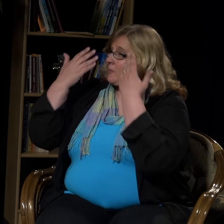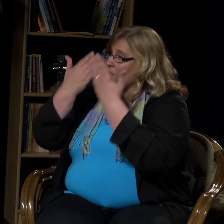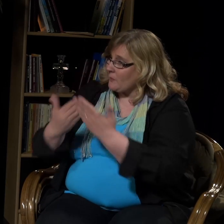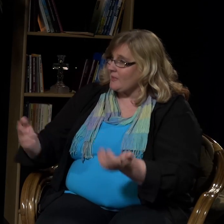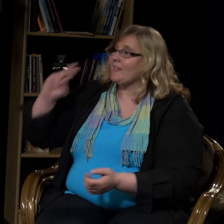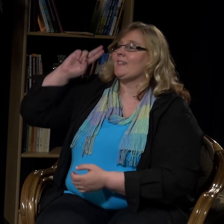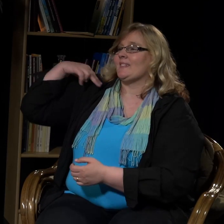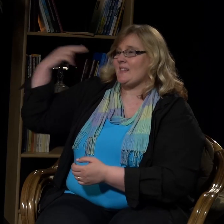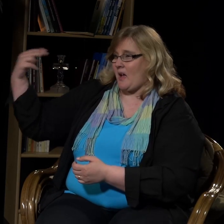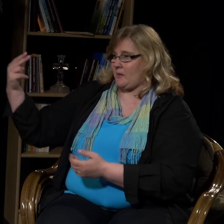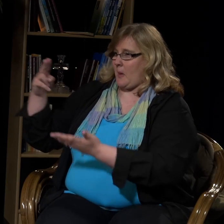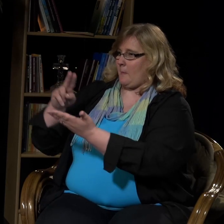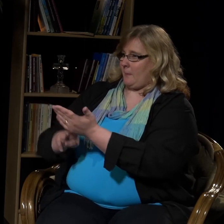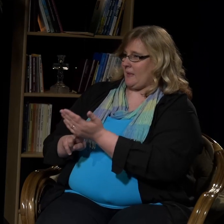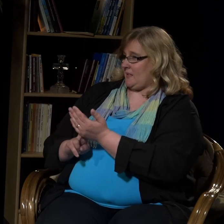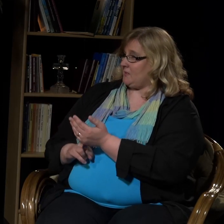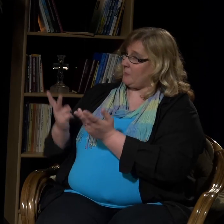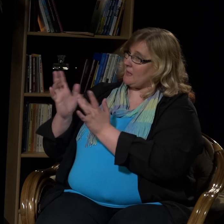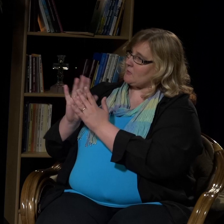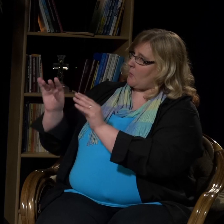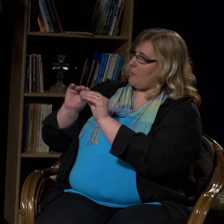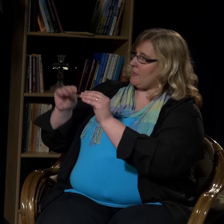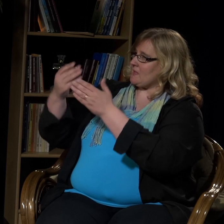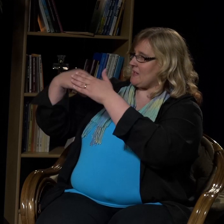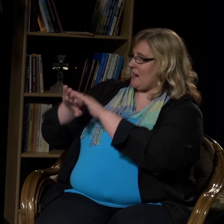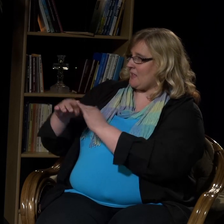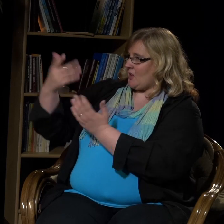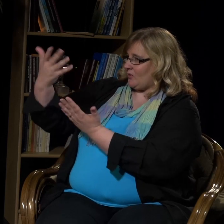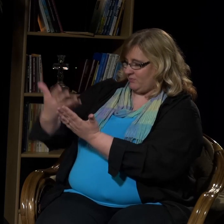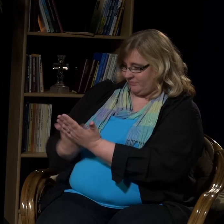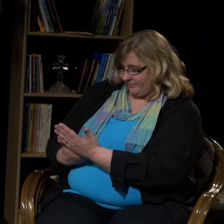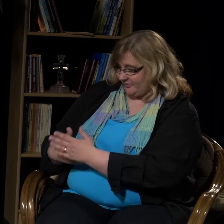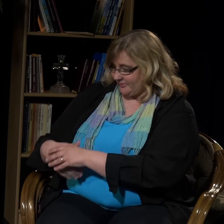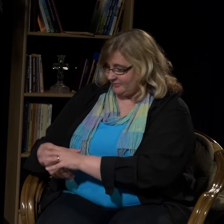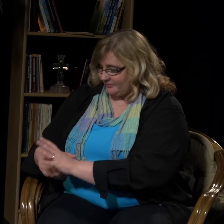Sillä sinun on valtakunta ja voima ja kunnia. Iankaikkisesti aamen.